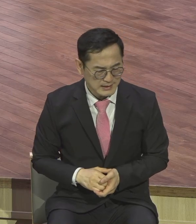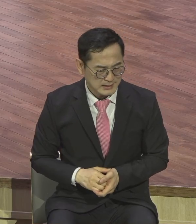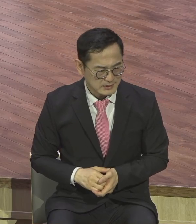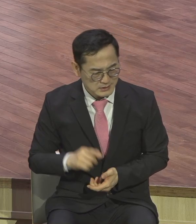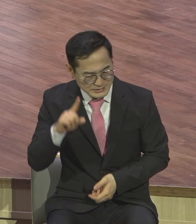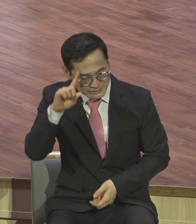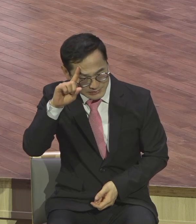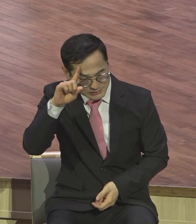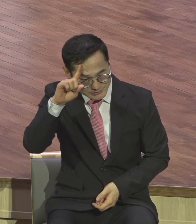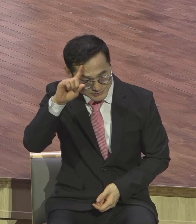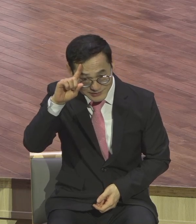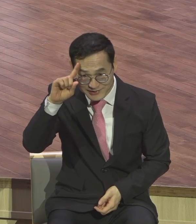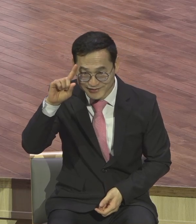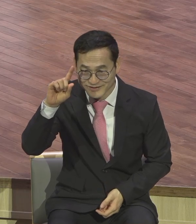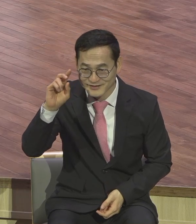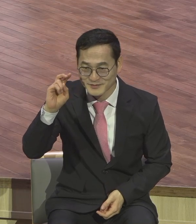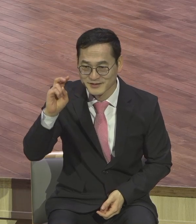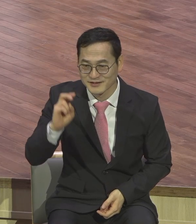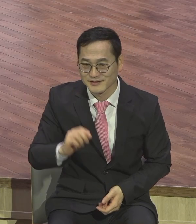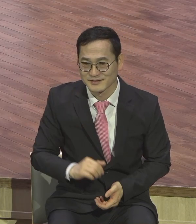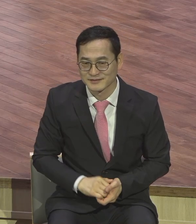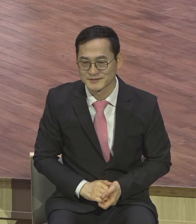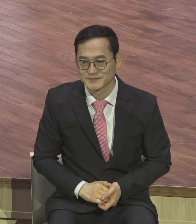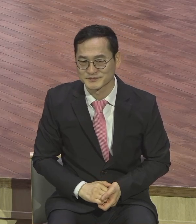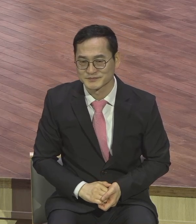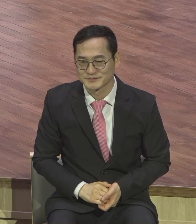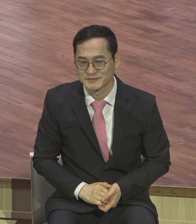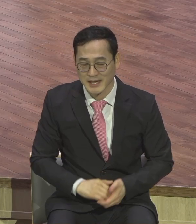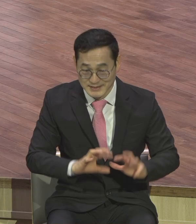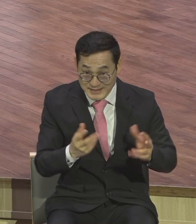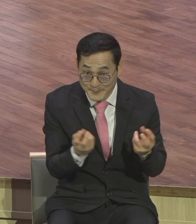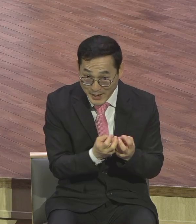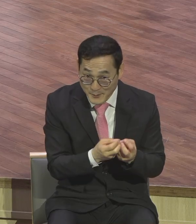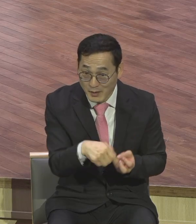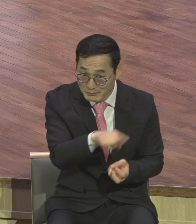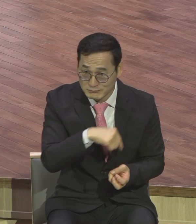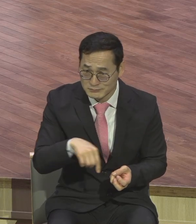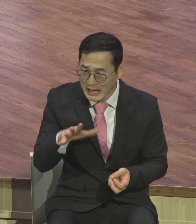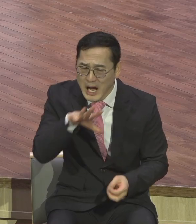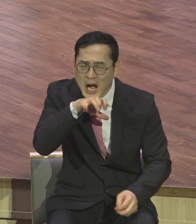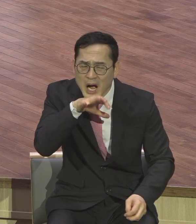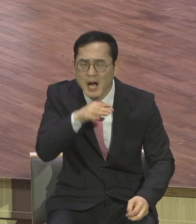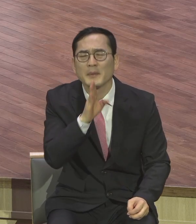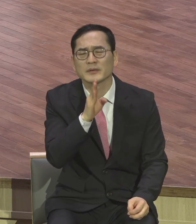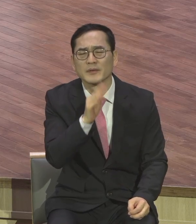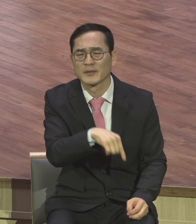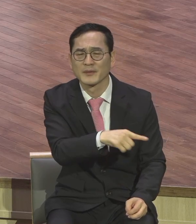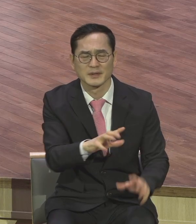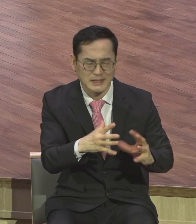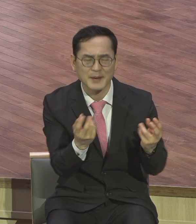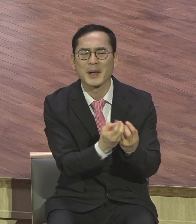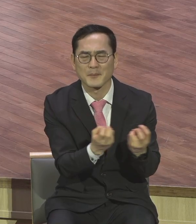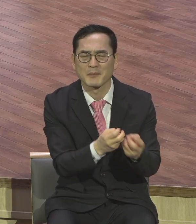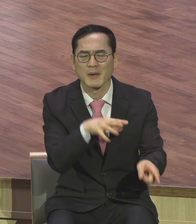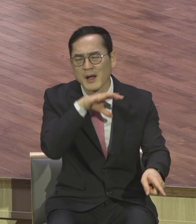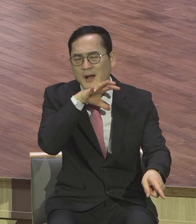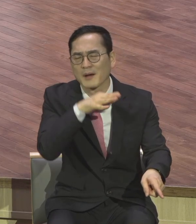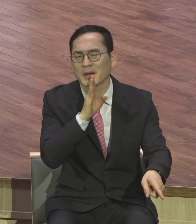세상 방법은 다 그 말을 맞습니다 그런데 연약한 나를